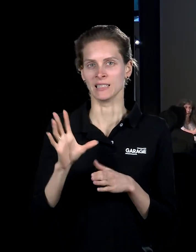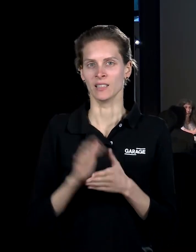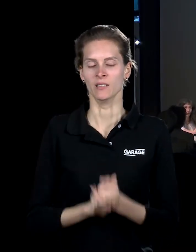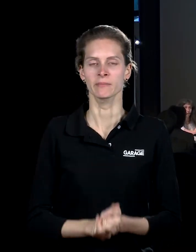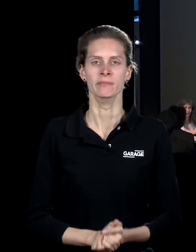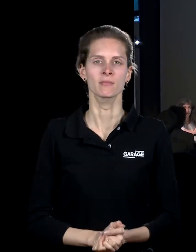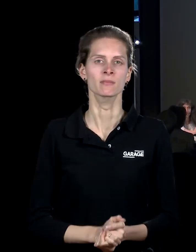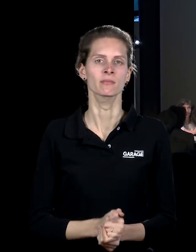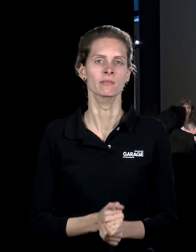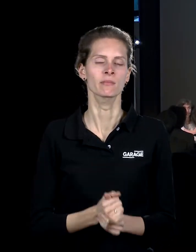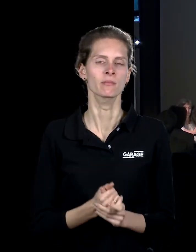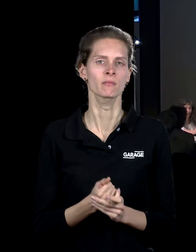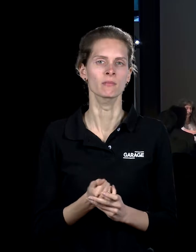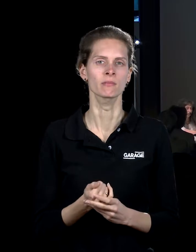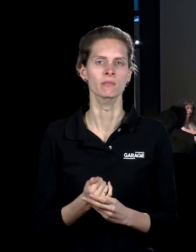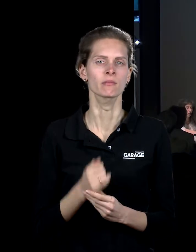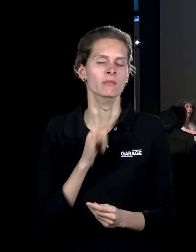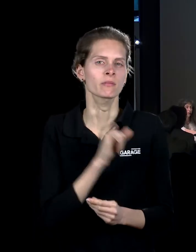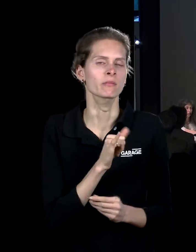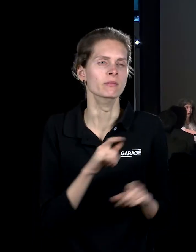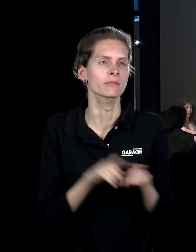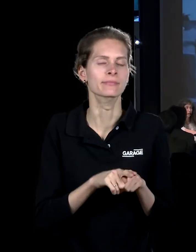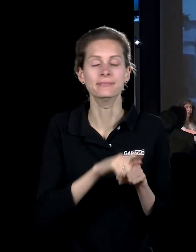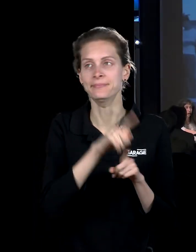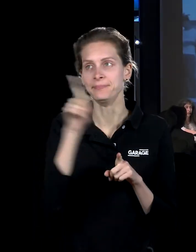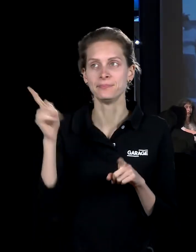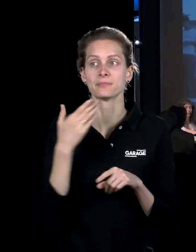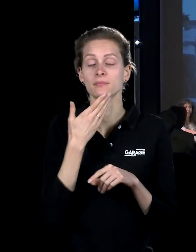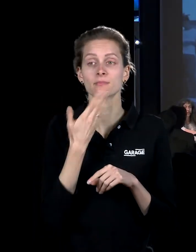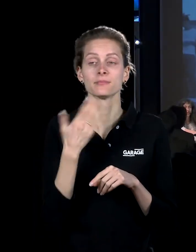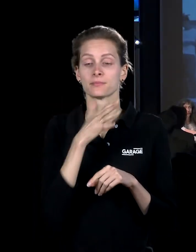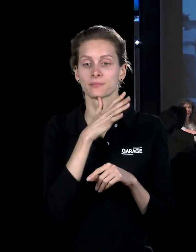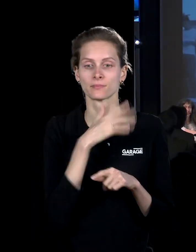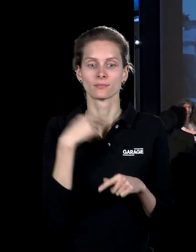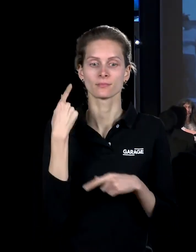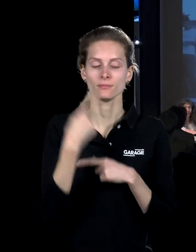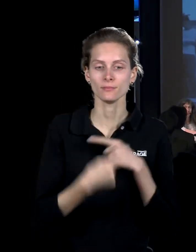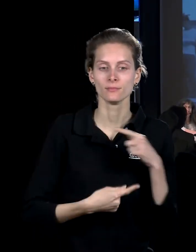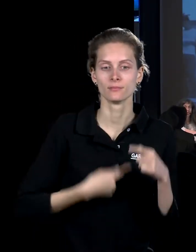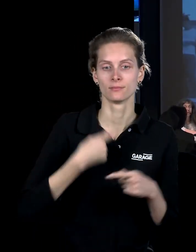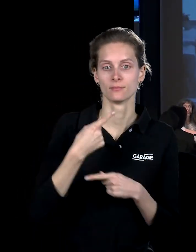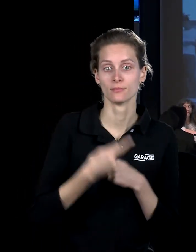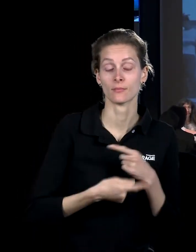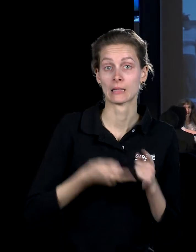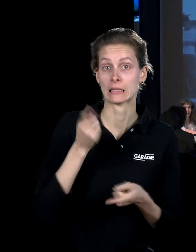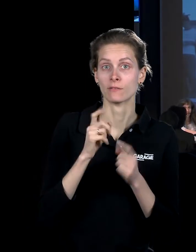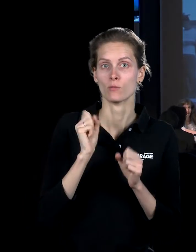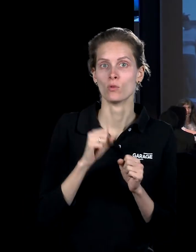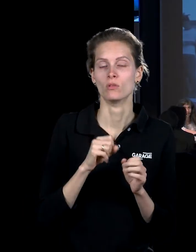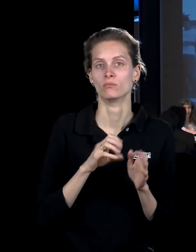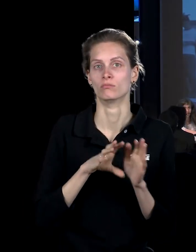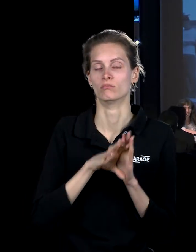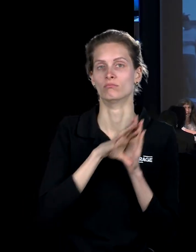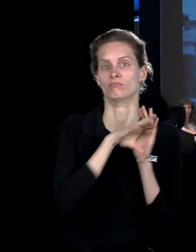абсолютно фиктивная, у которой нет никаких аналогов. Что в какой-то момент, с течением времени, эта традиция, этот фольклор может действительно стать